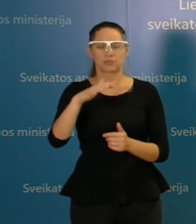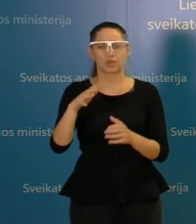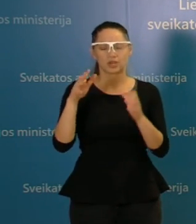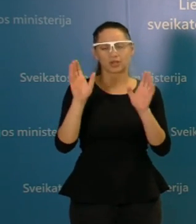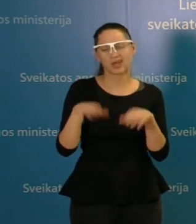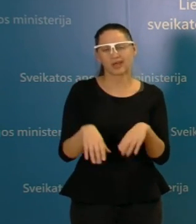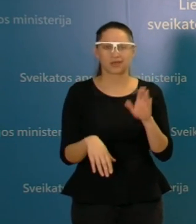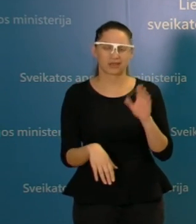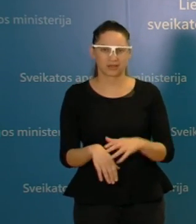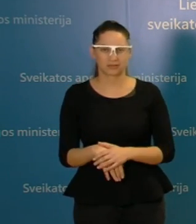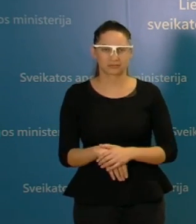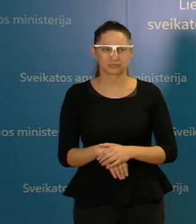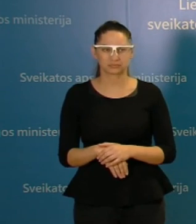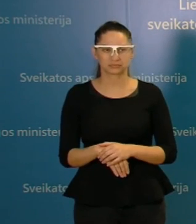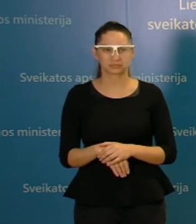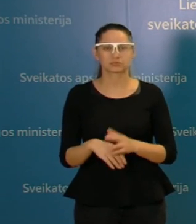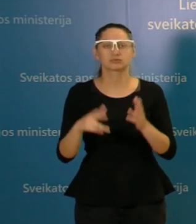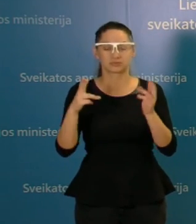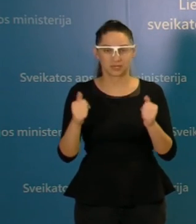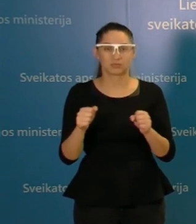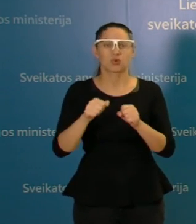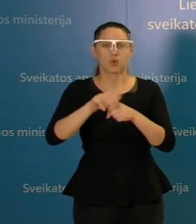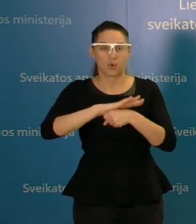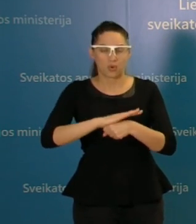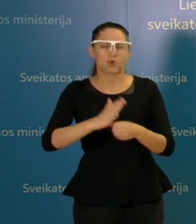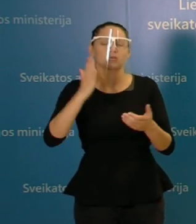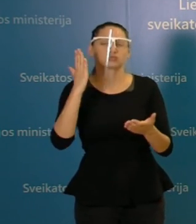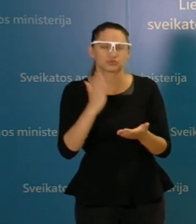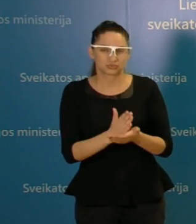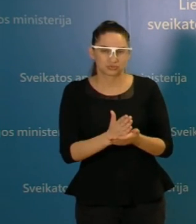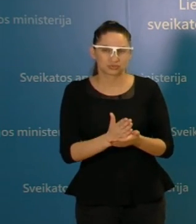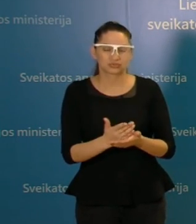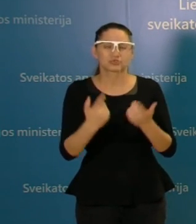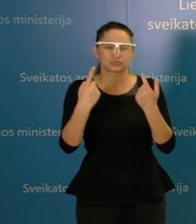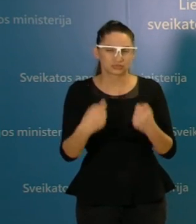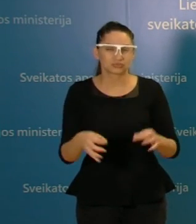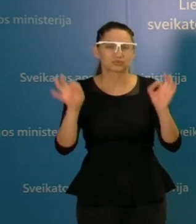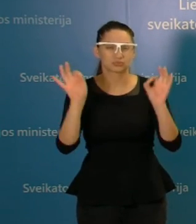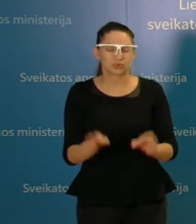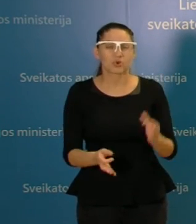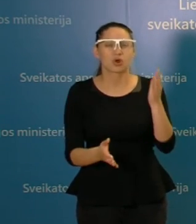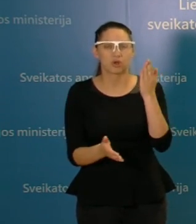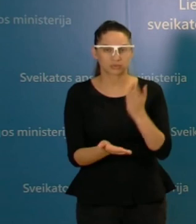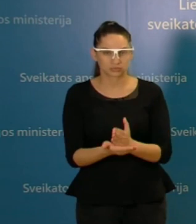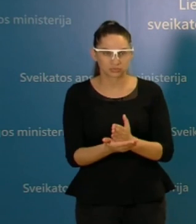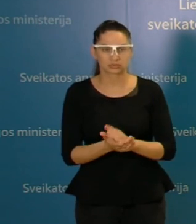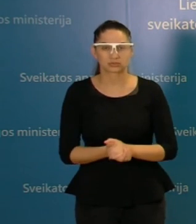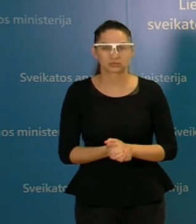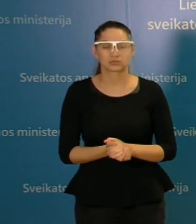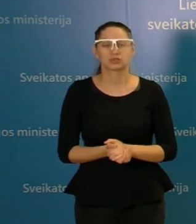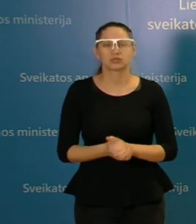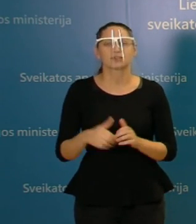Tikrai nebereikia bejoti, kad virusas yra, jis tikrai yra, jis gyvena tarp mūsų, mes leidome jam